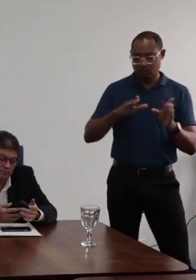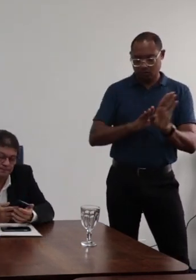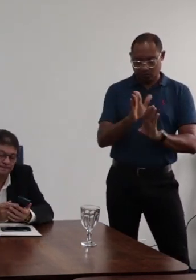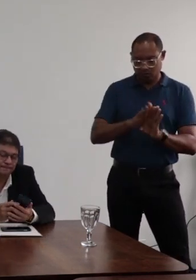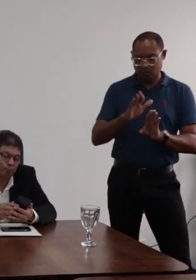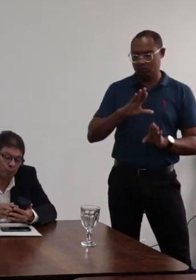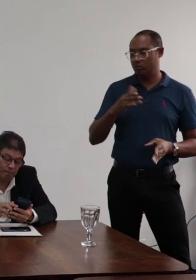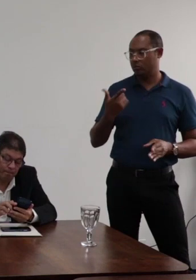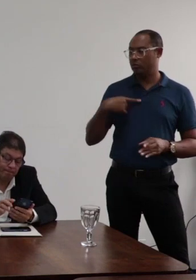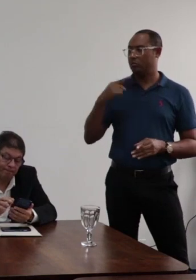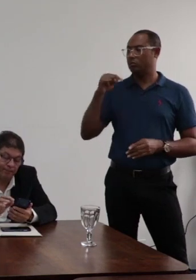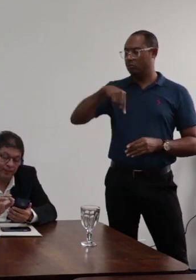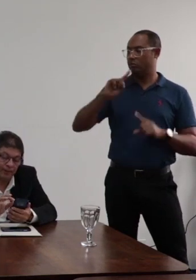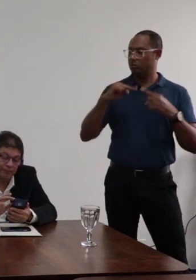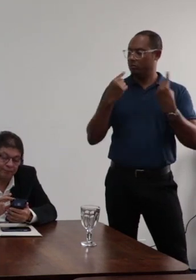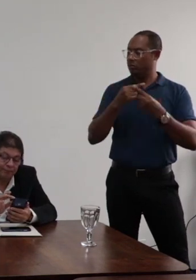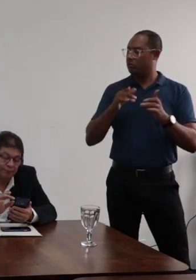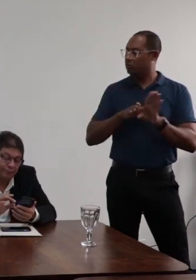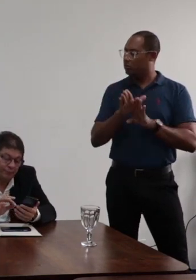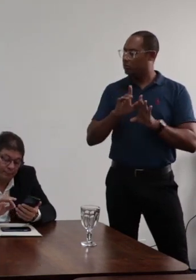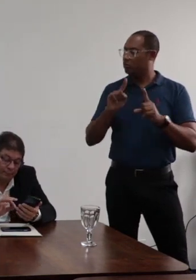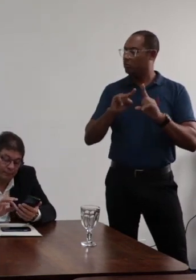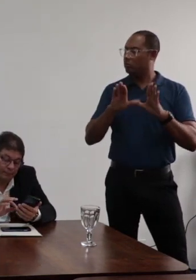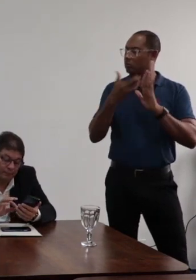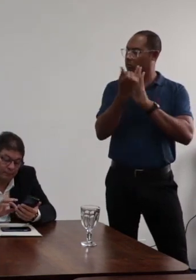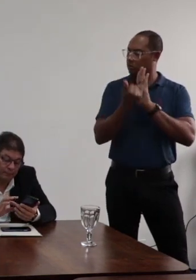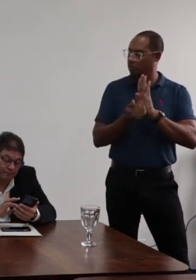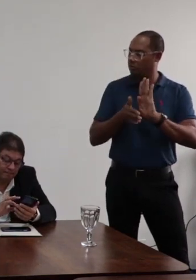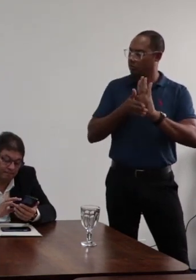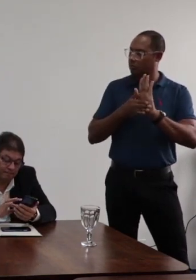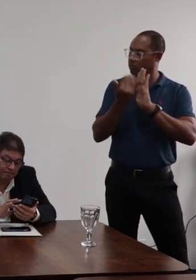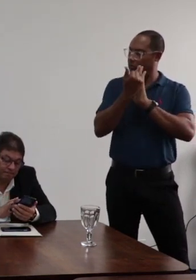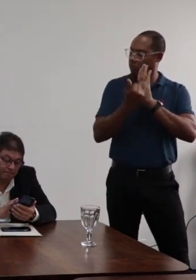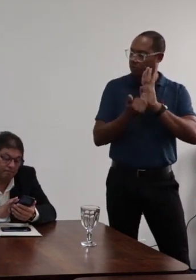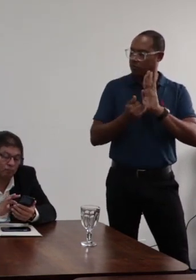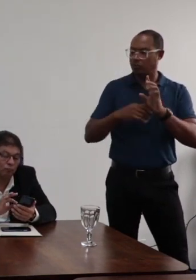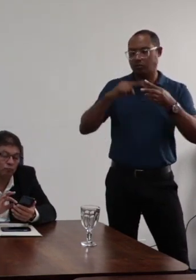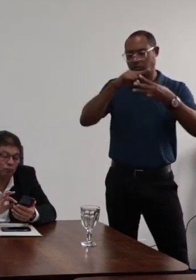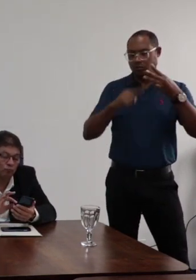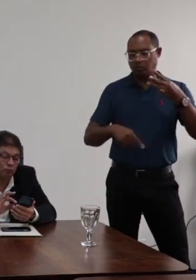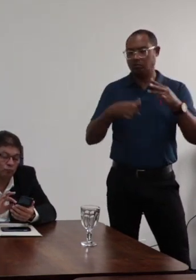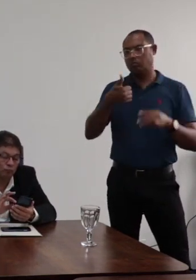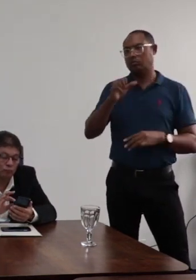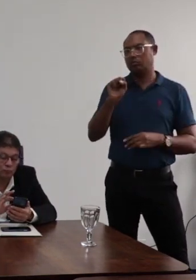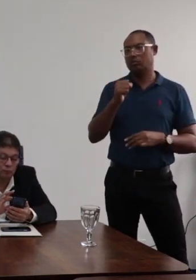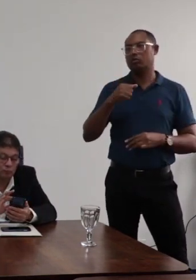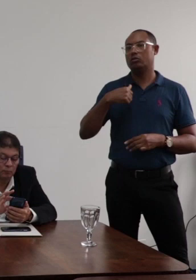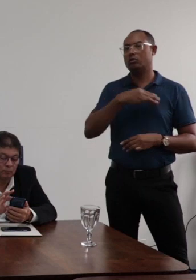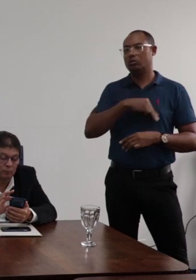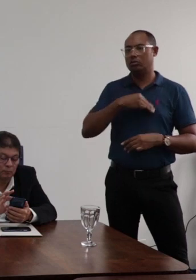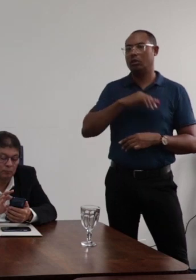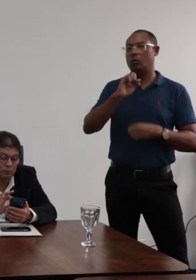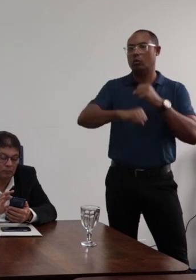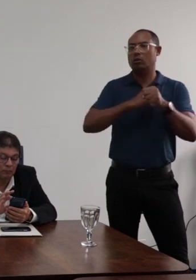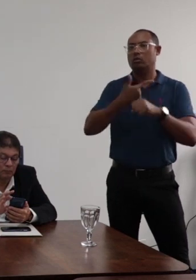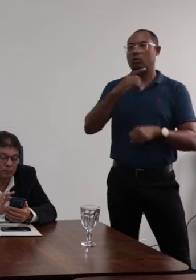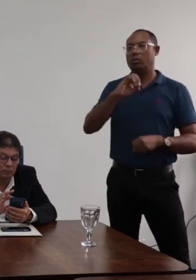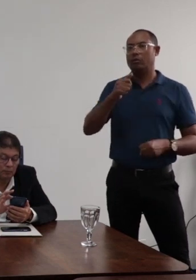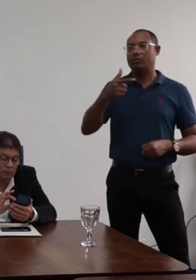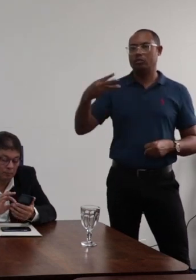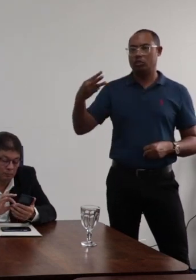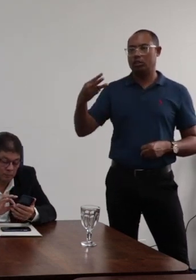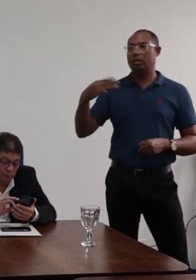conselho, a reunião extraordinária deste conselho para a composição da lista triples, que é a data de 18 de maio de 2023, às